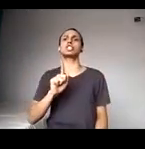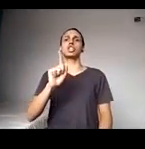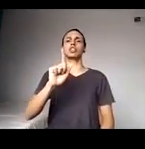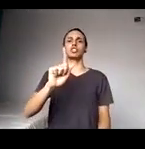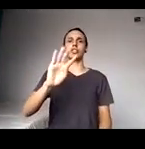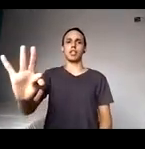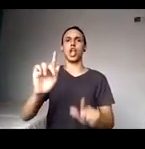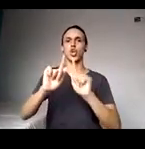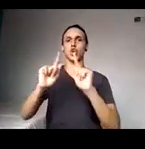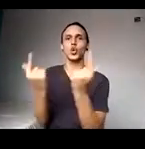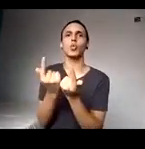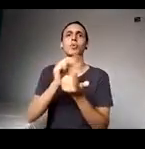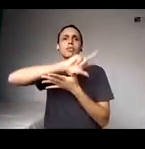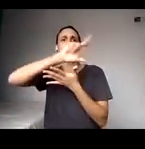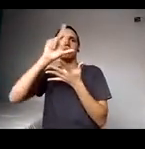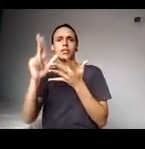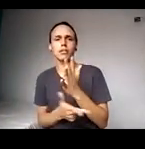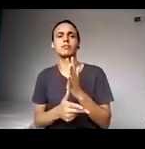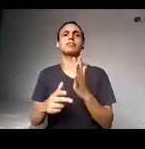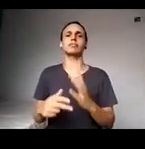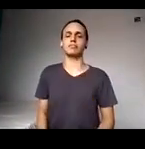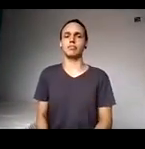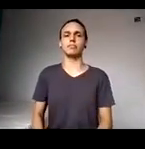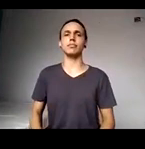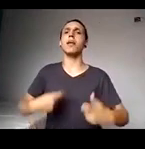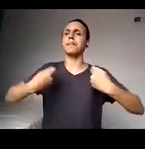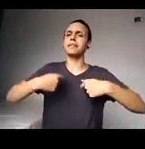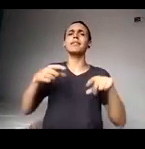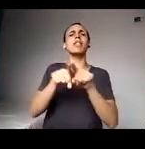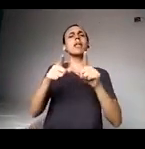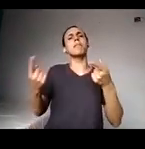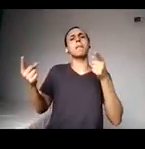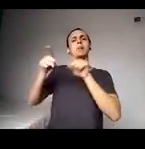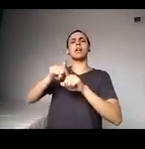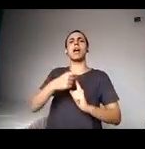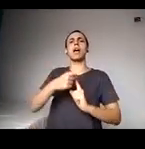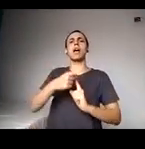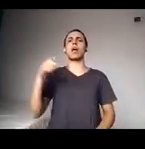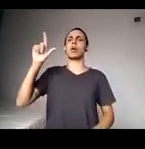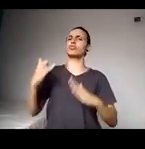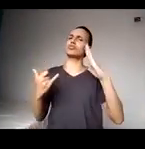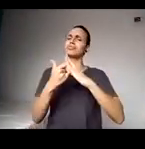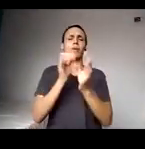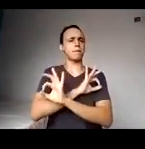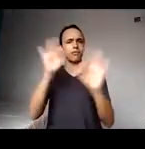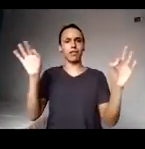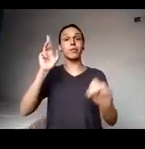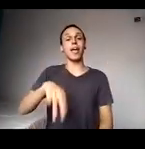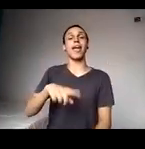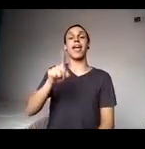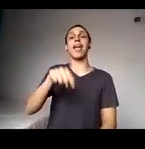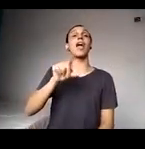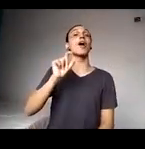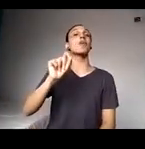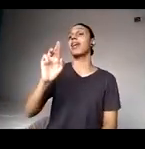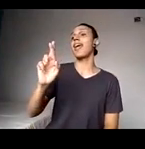unidades técnico-científicas, e é isso, e fazer também parceria com outras instituições, acho perfeito, é rede, a nossa perspectiva é de